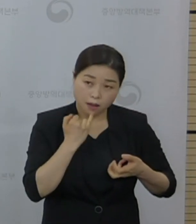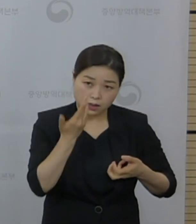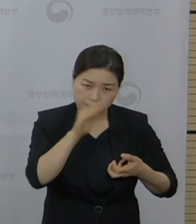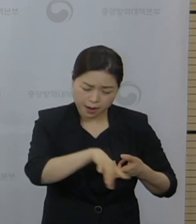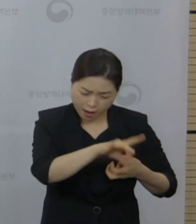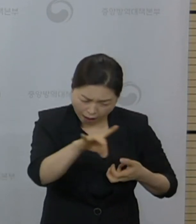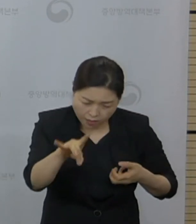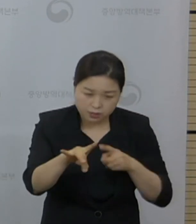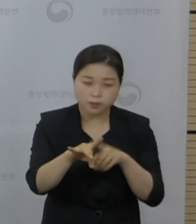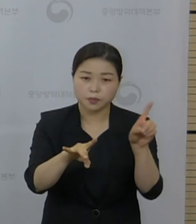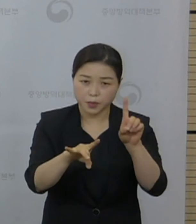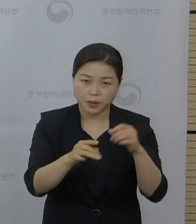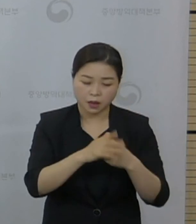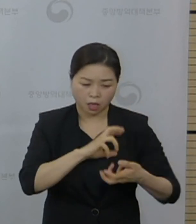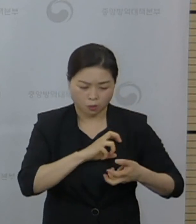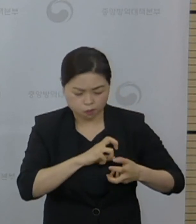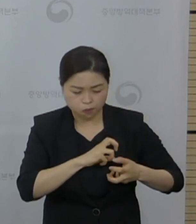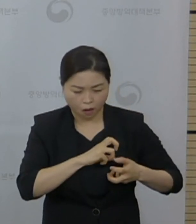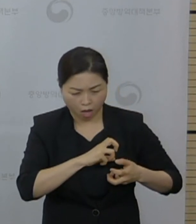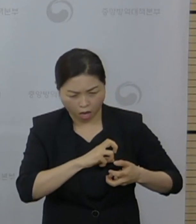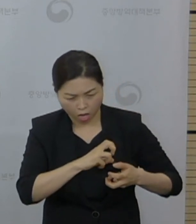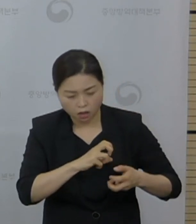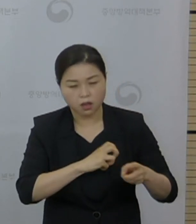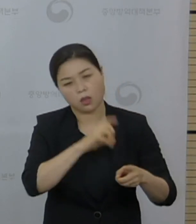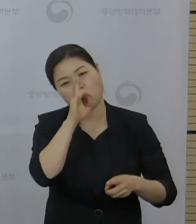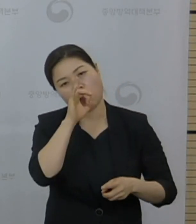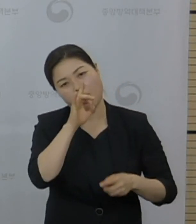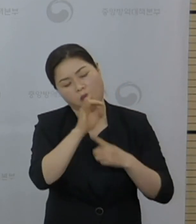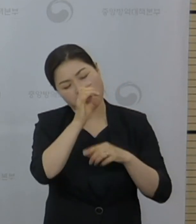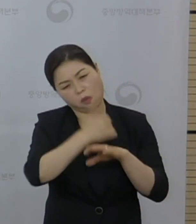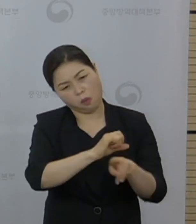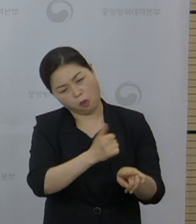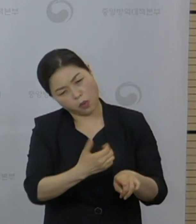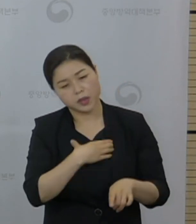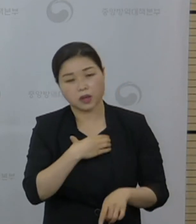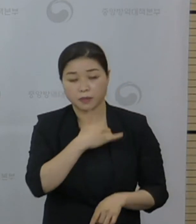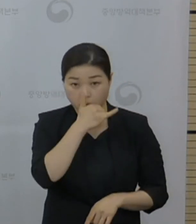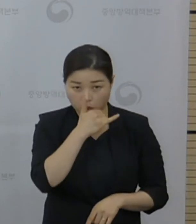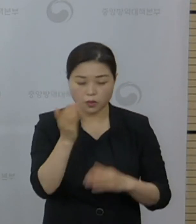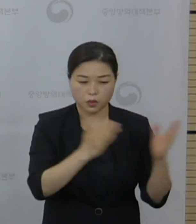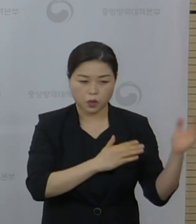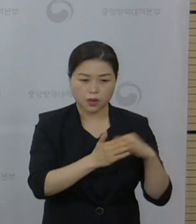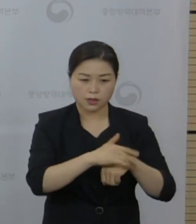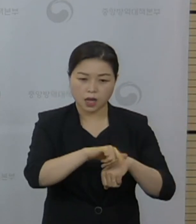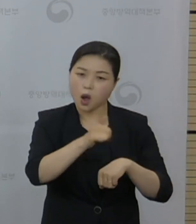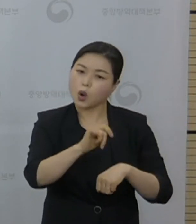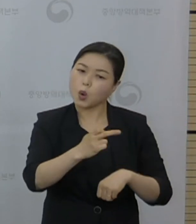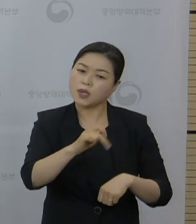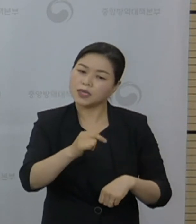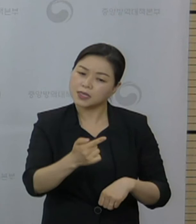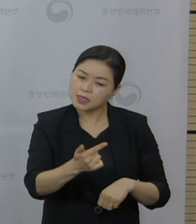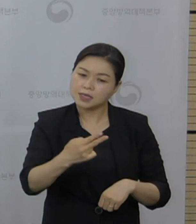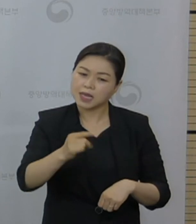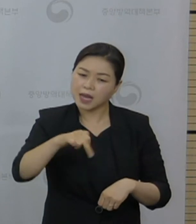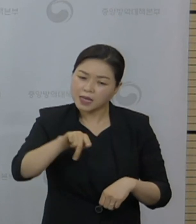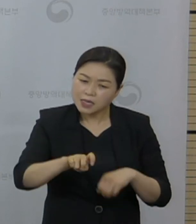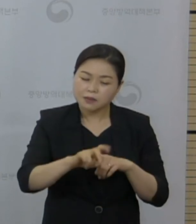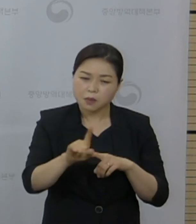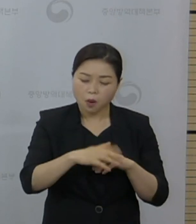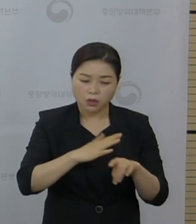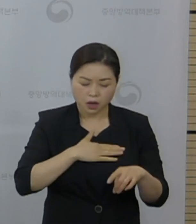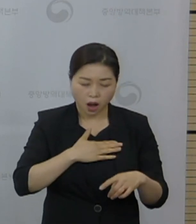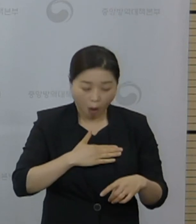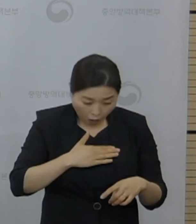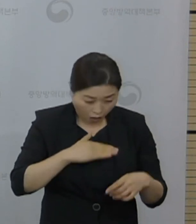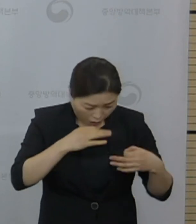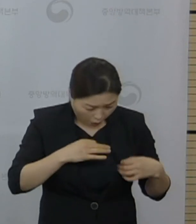안 좋은 예우를 만들 수 있을 수도 있고요. 골든타임이라는 것은 인지되었을 때 빨리 치료하는 게 좋습니다.